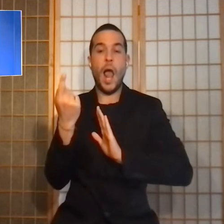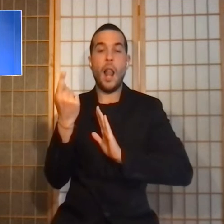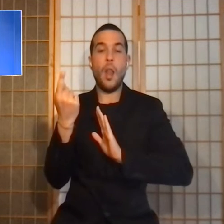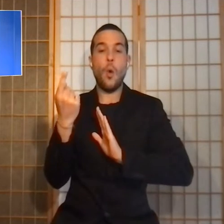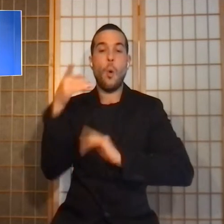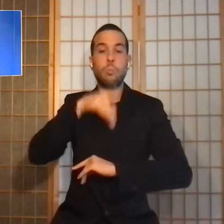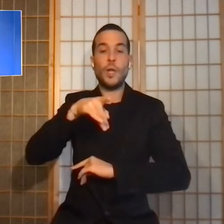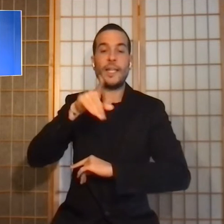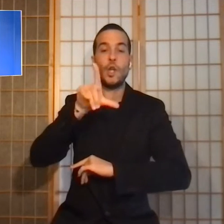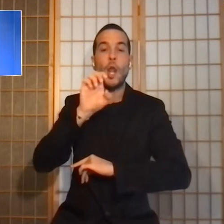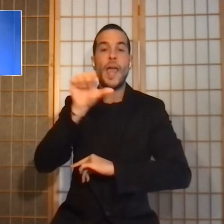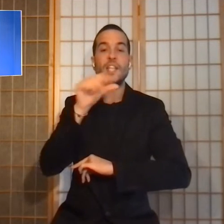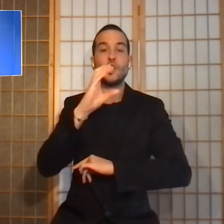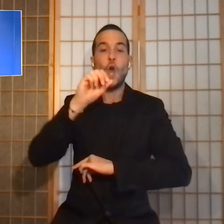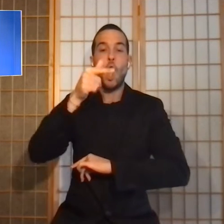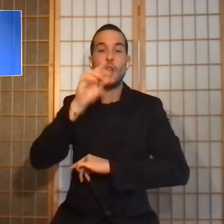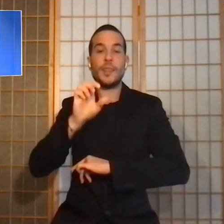Policlinico Lescotte di Siena.